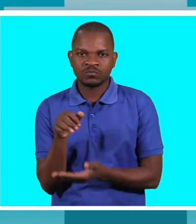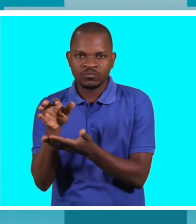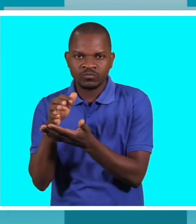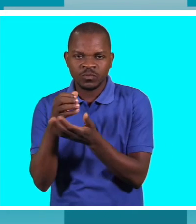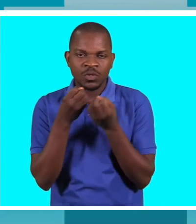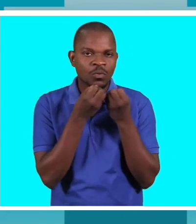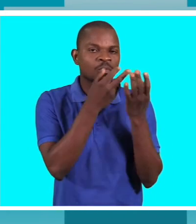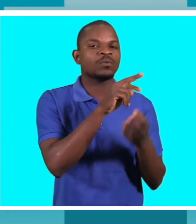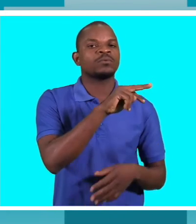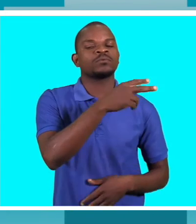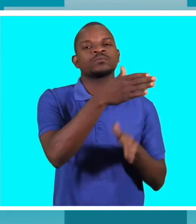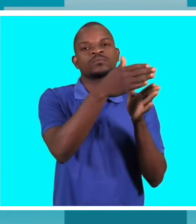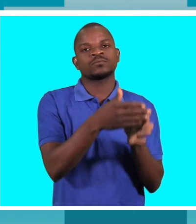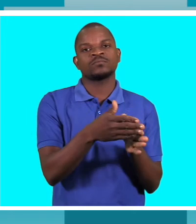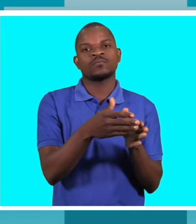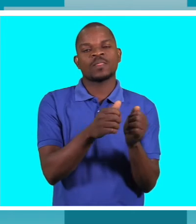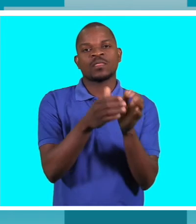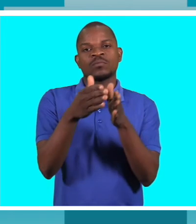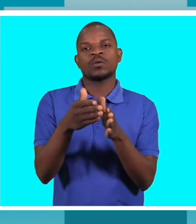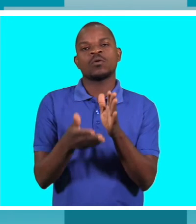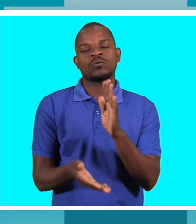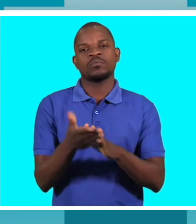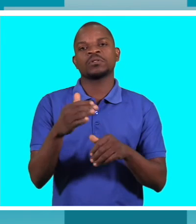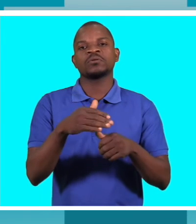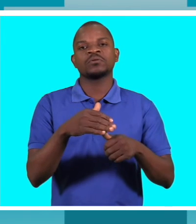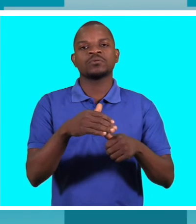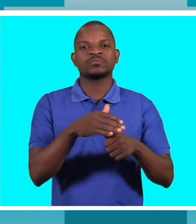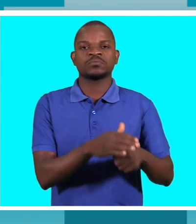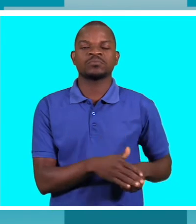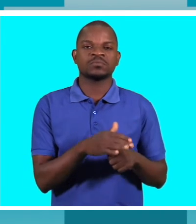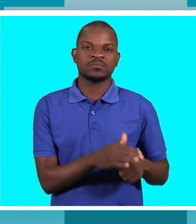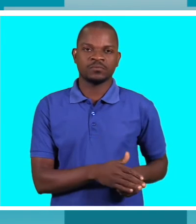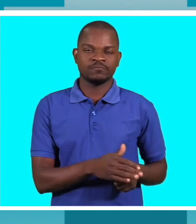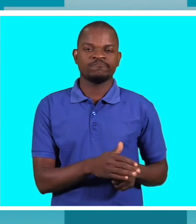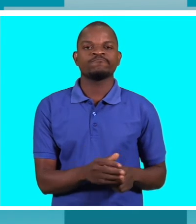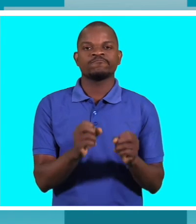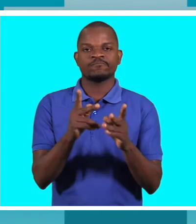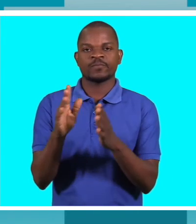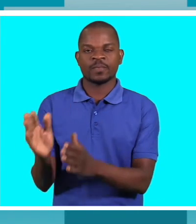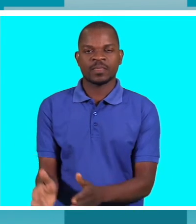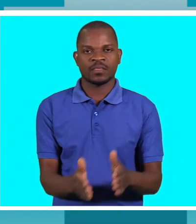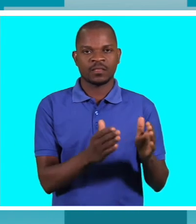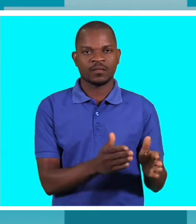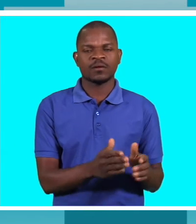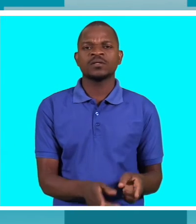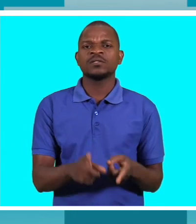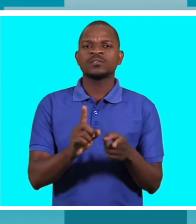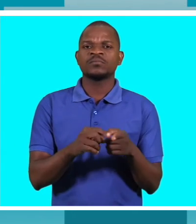esta pessoa passar por um processo de hostilização Paulo Raimundo um dos exemplos por exemplo das pessoas com